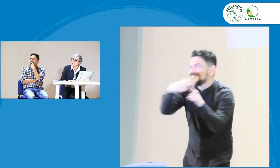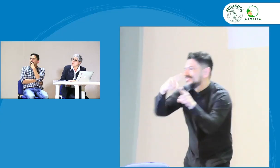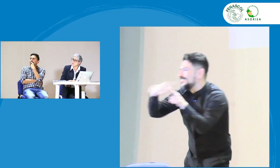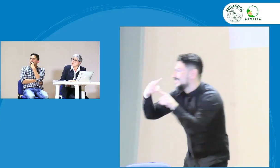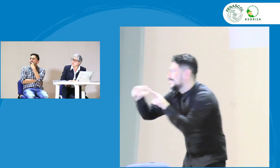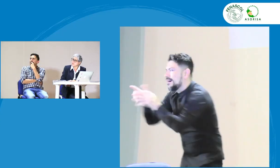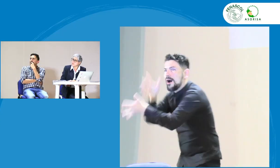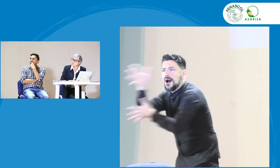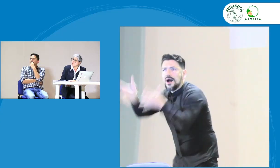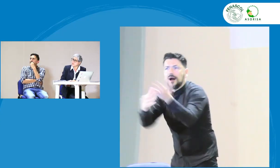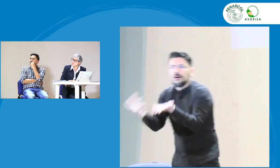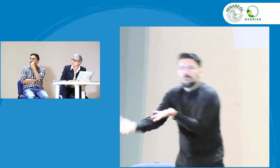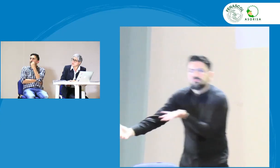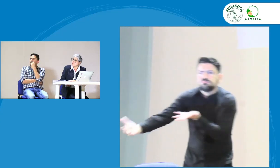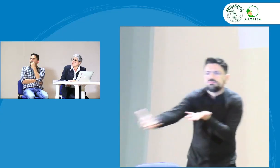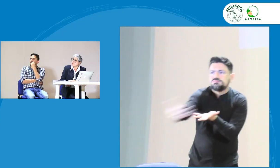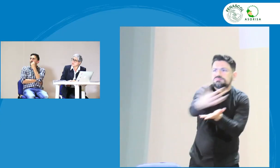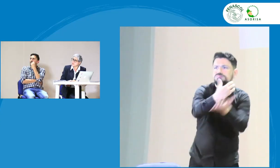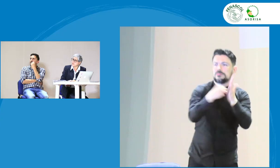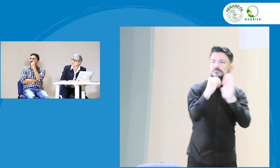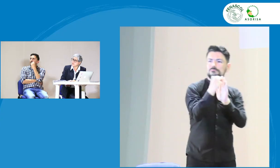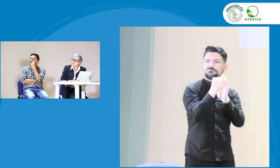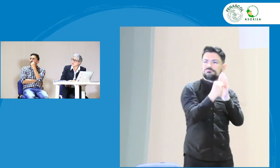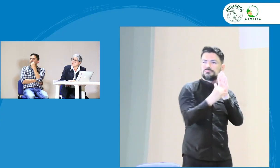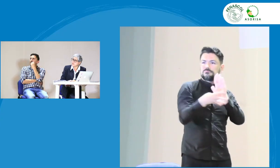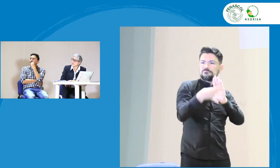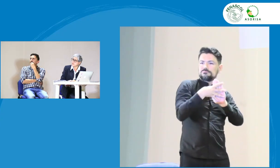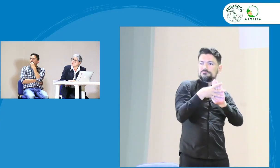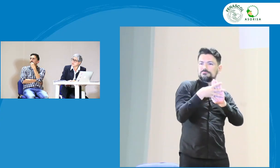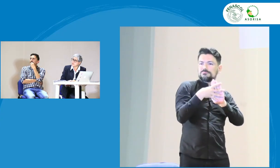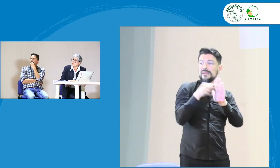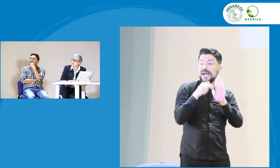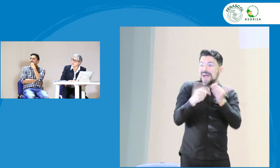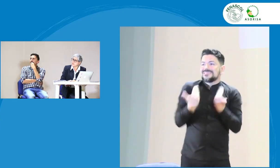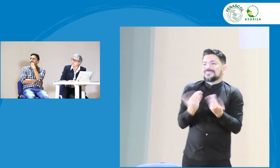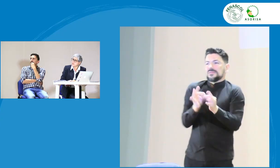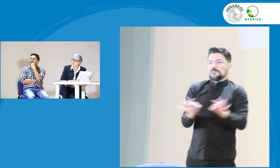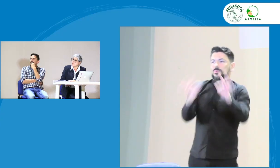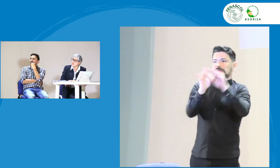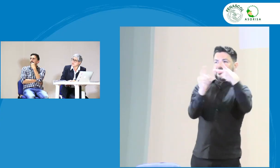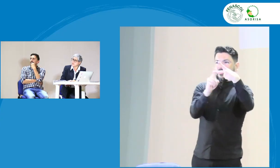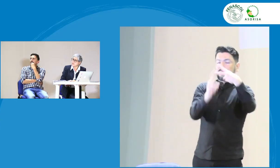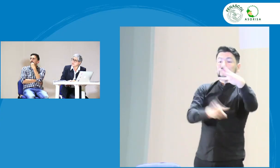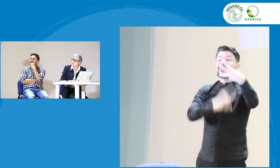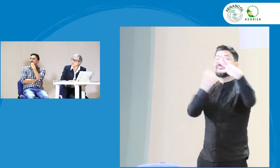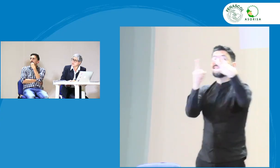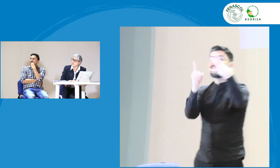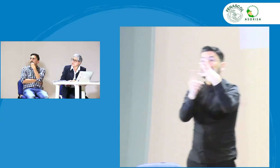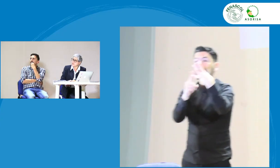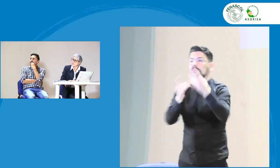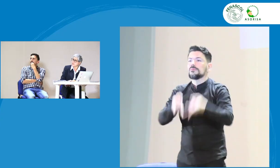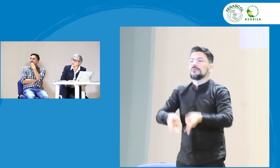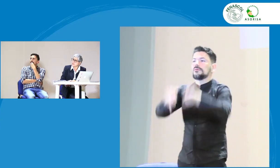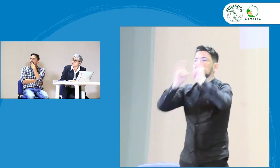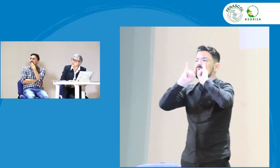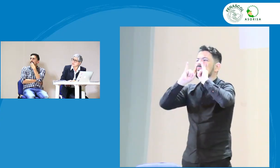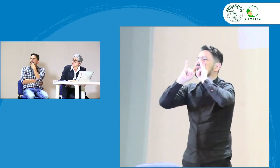nos sea útil para identificar y reconocer los diferentes estilos lingüísticos